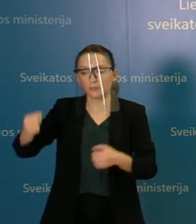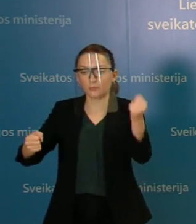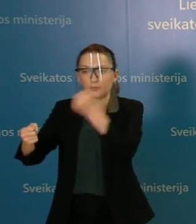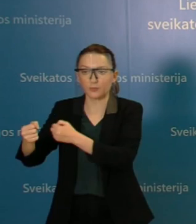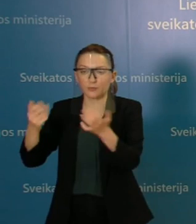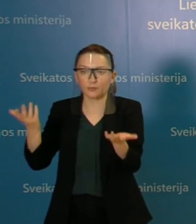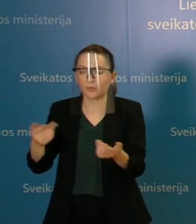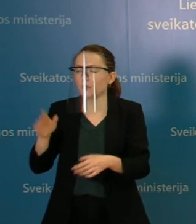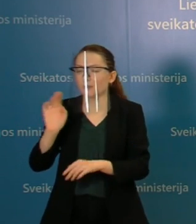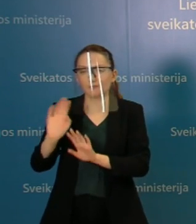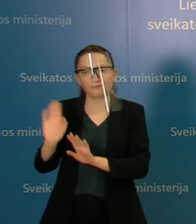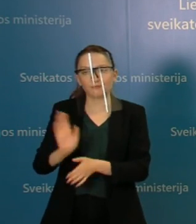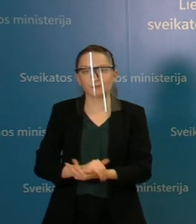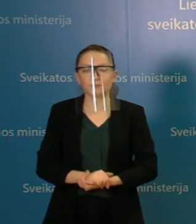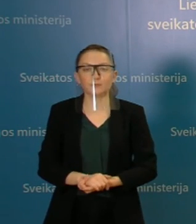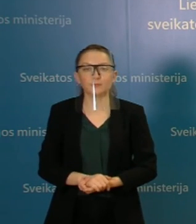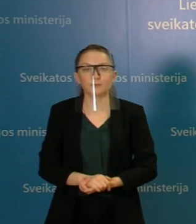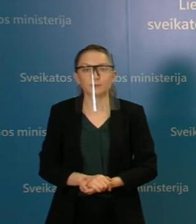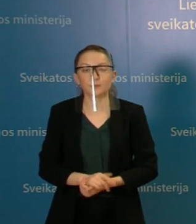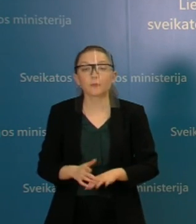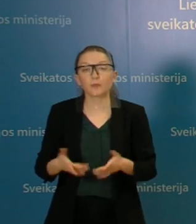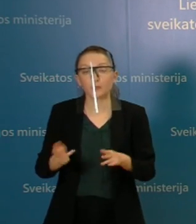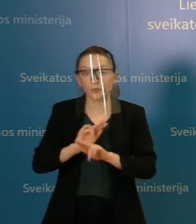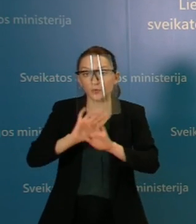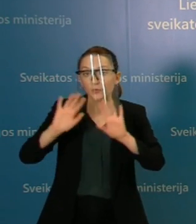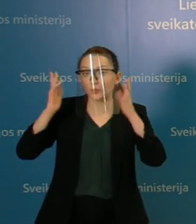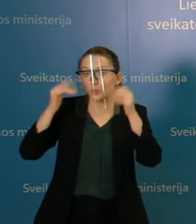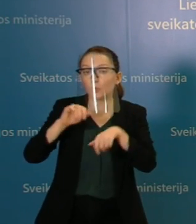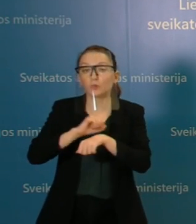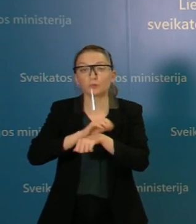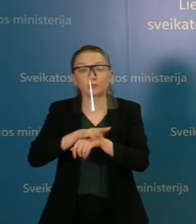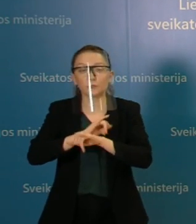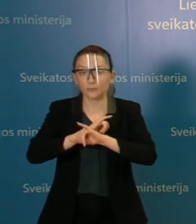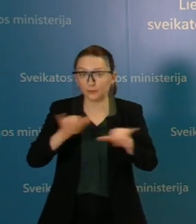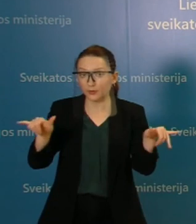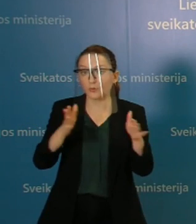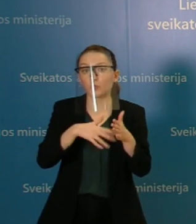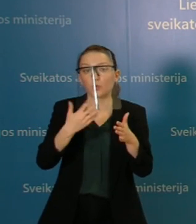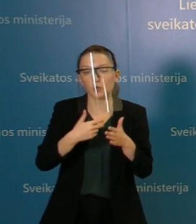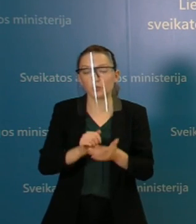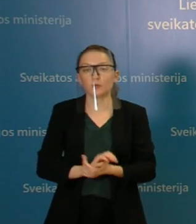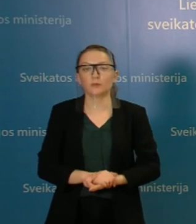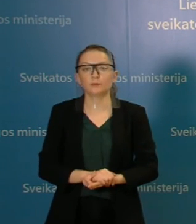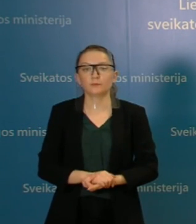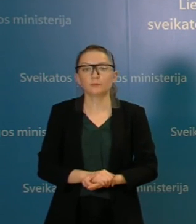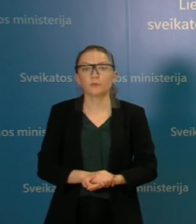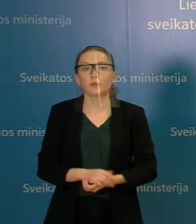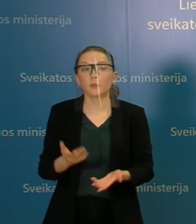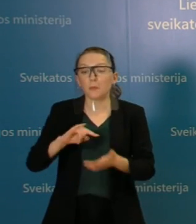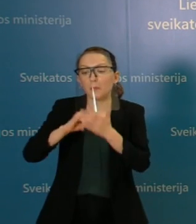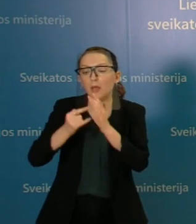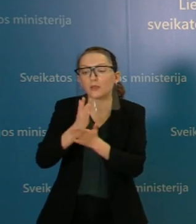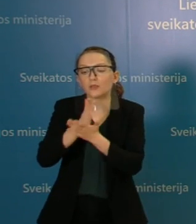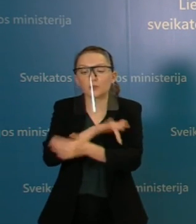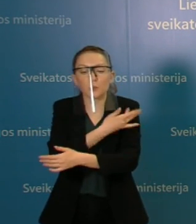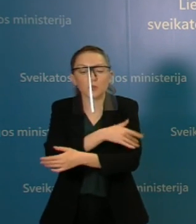mažiausiai svarstytinas variantas ir kaip ir sakiau, jeigu lyga plis toliau, bus ir toliau mažinamas planinės